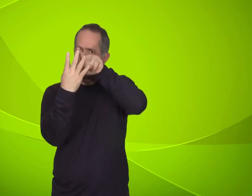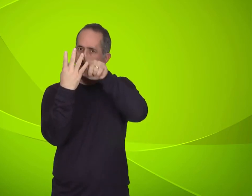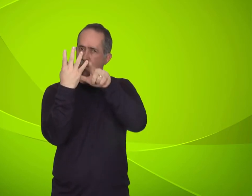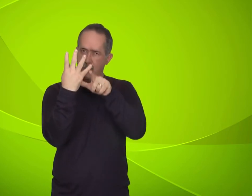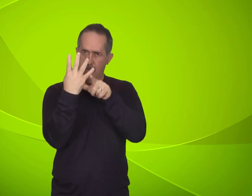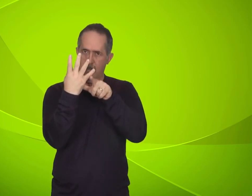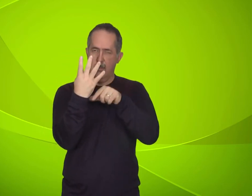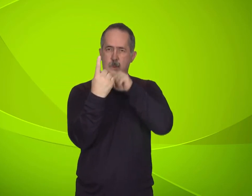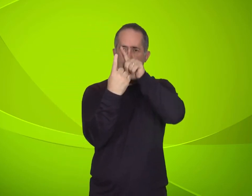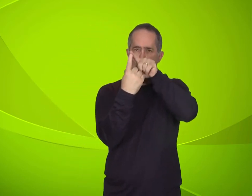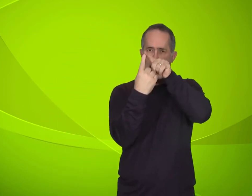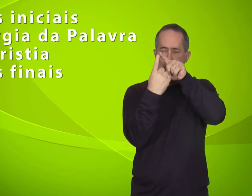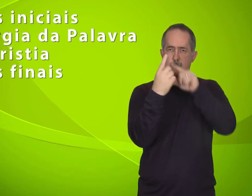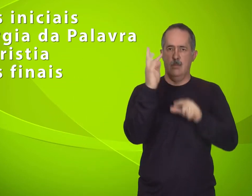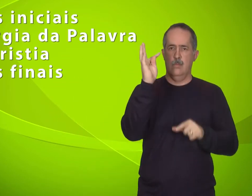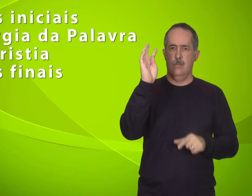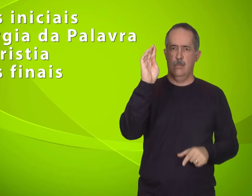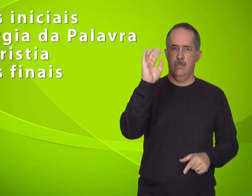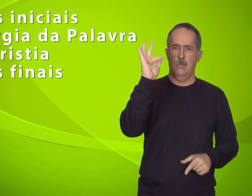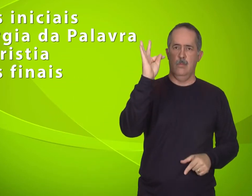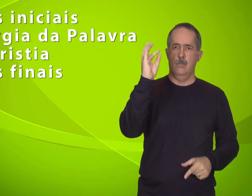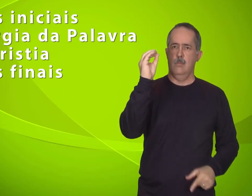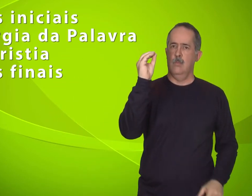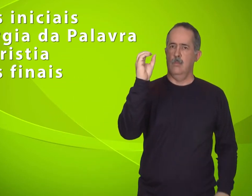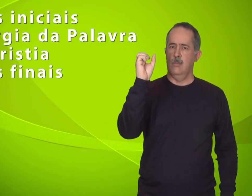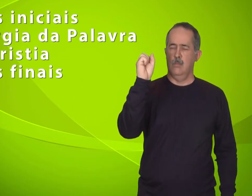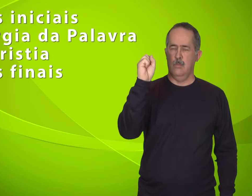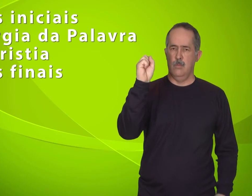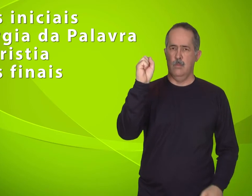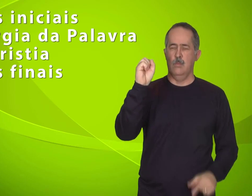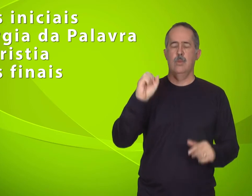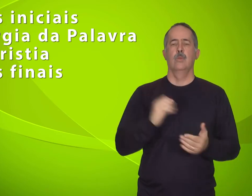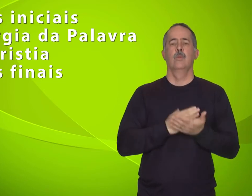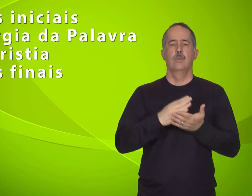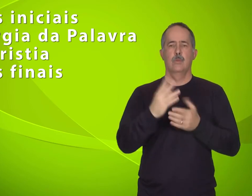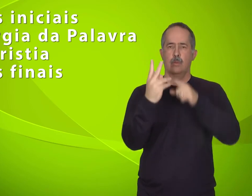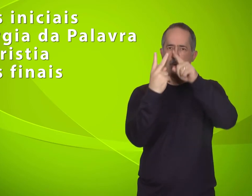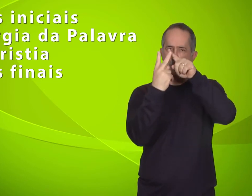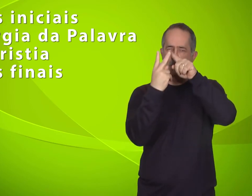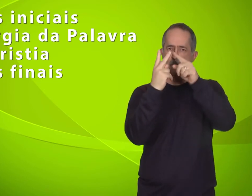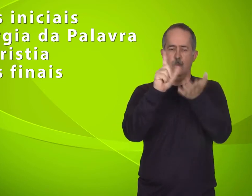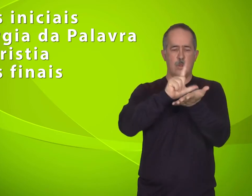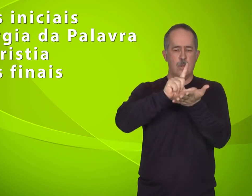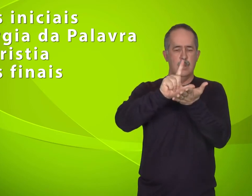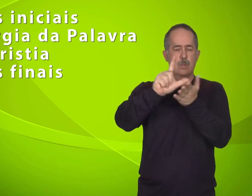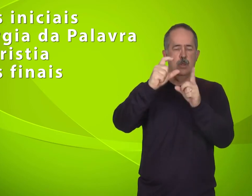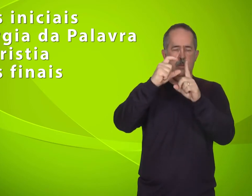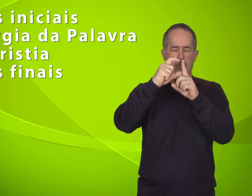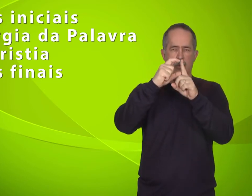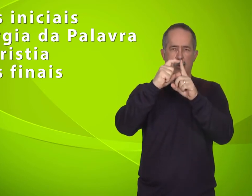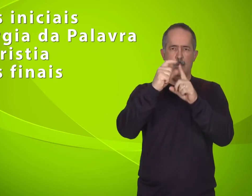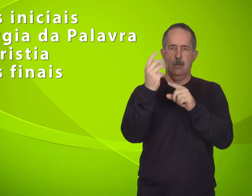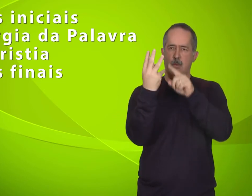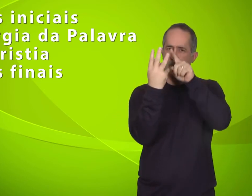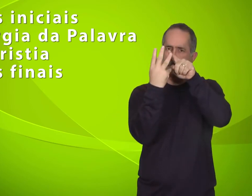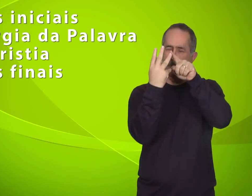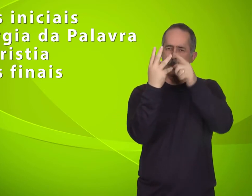Ritos iniciais, liturgia da palavra, liturgia eucarística e